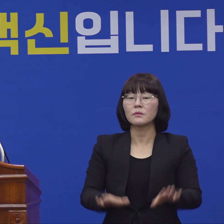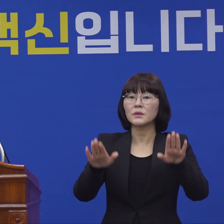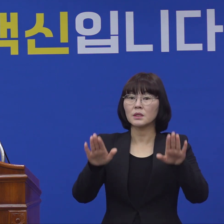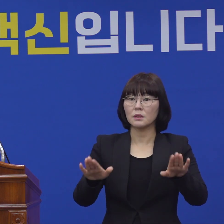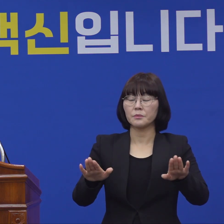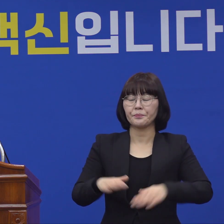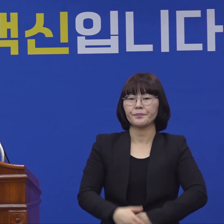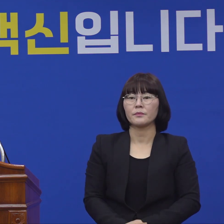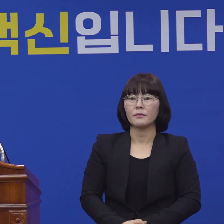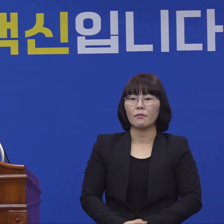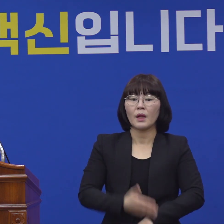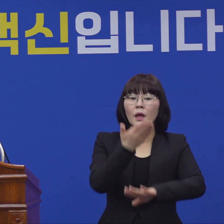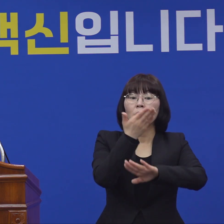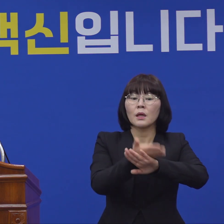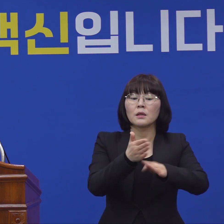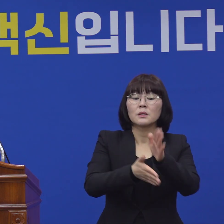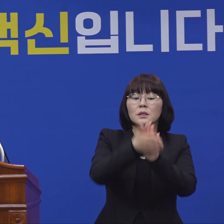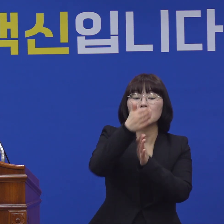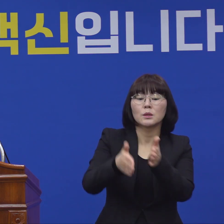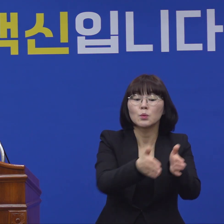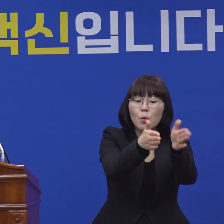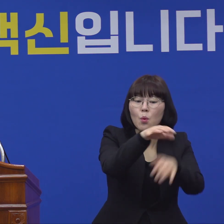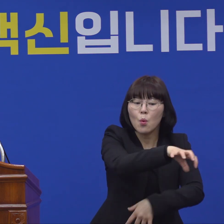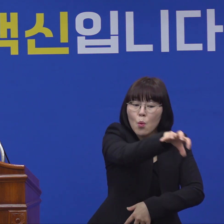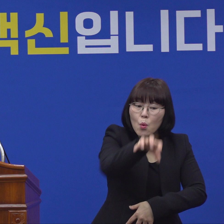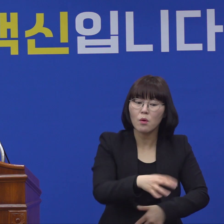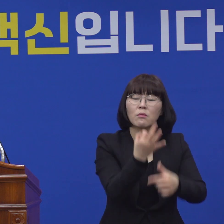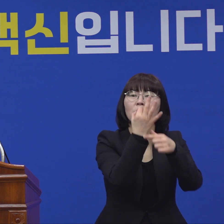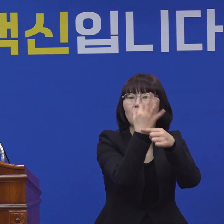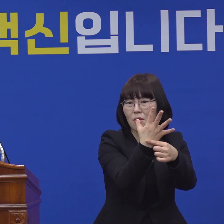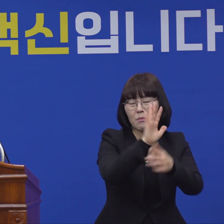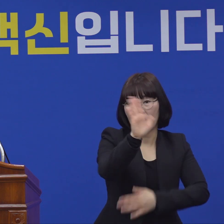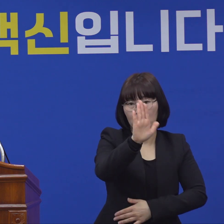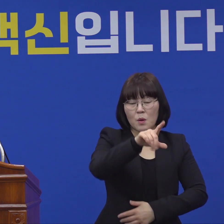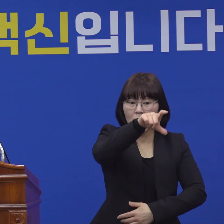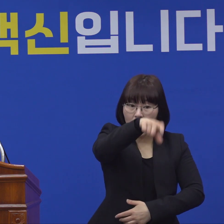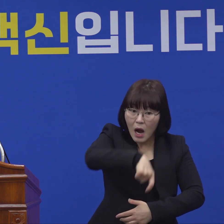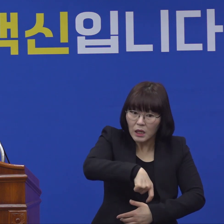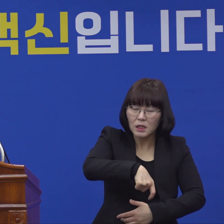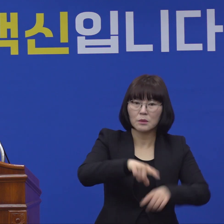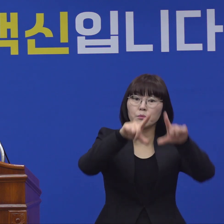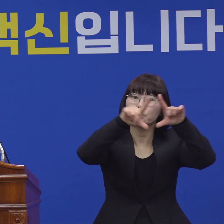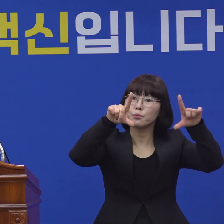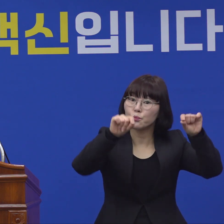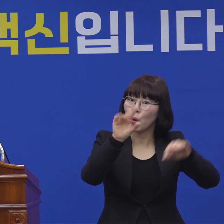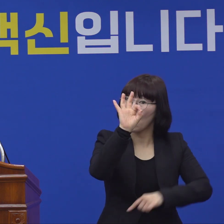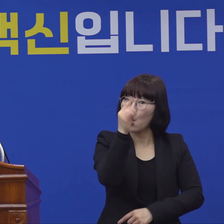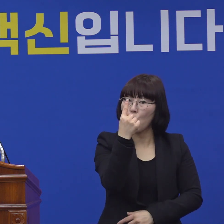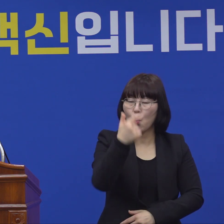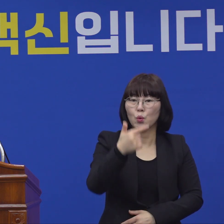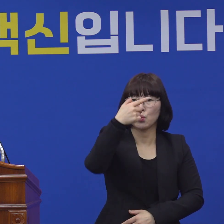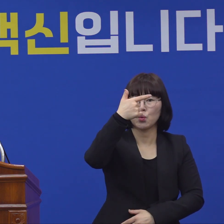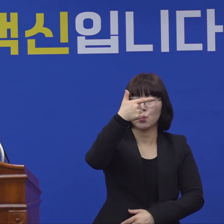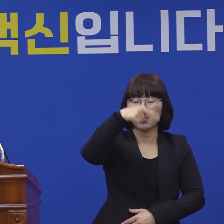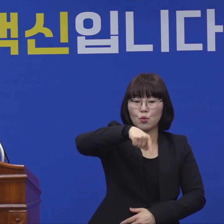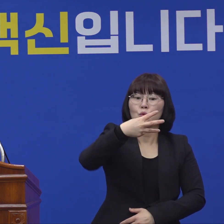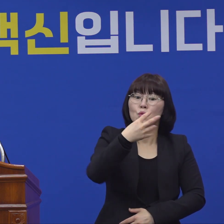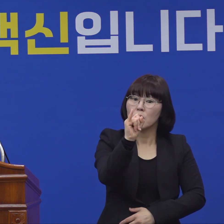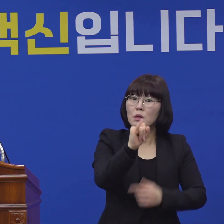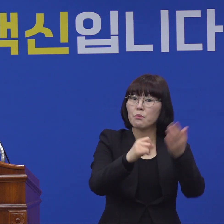말씀드렸듯이 타시도에서 현금 지급이 아니라 선불카드와 옥놀이 상품권으로 왜